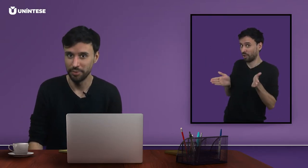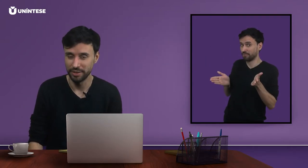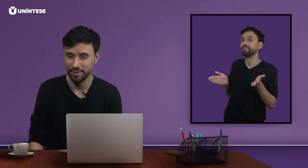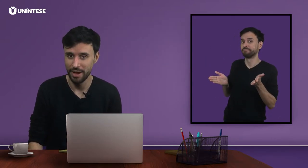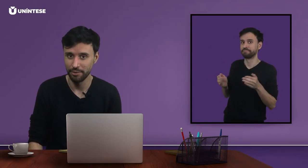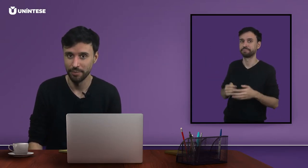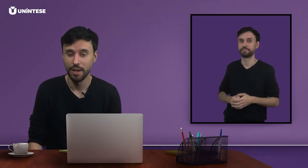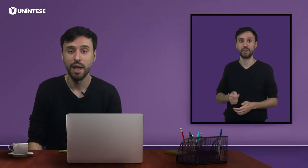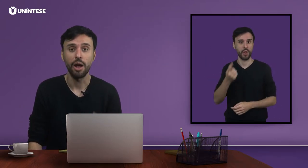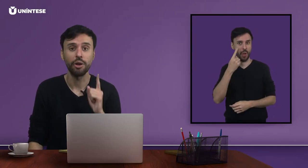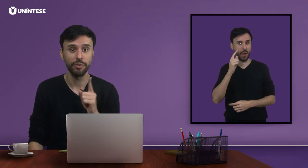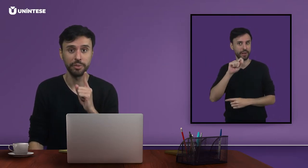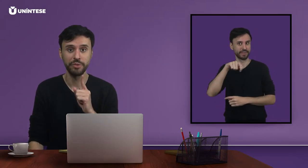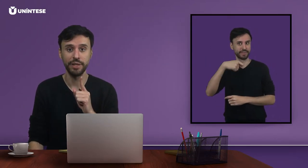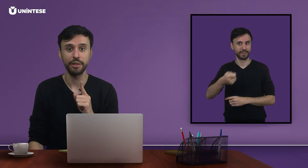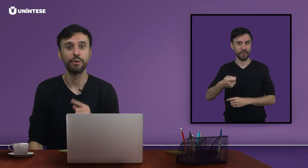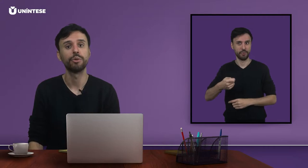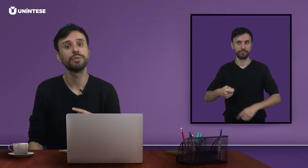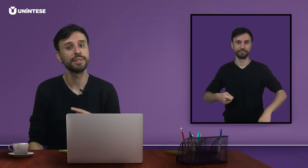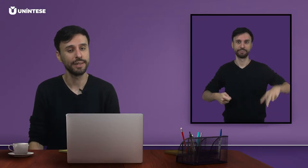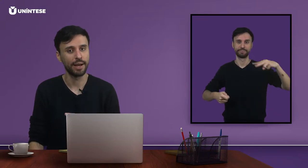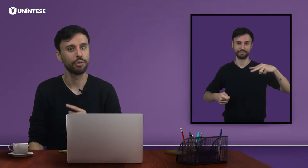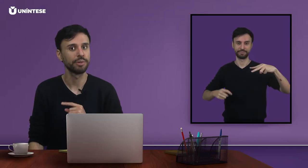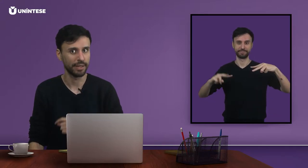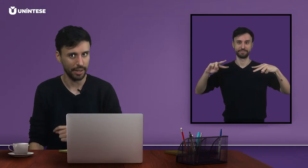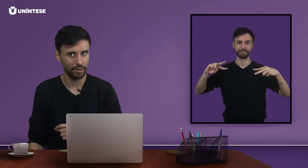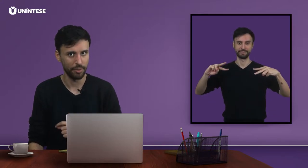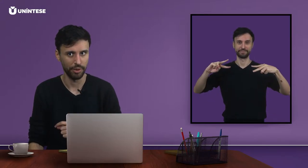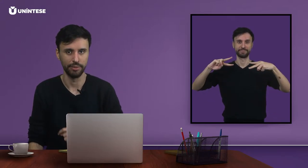Observaram? Agora vamos ver o sinal de carambola.